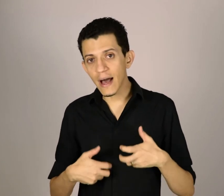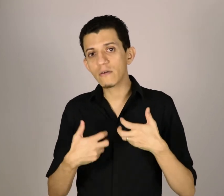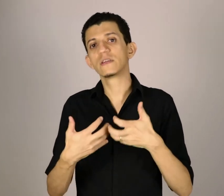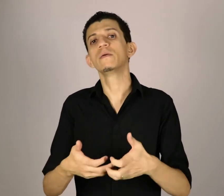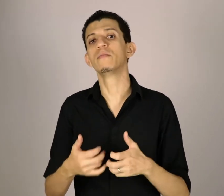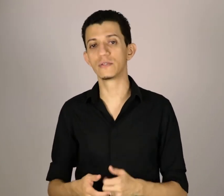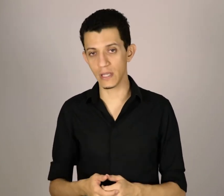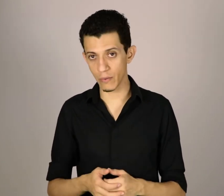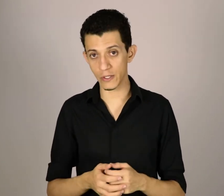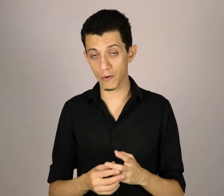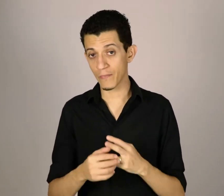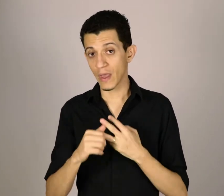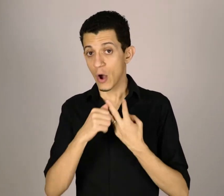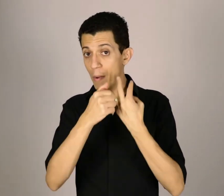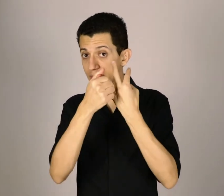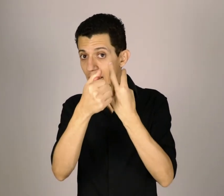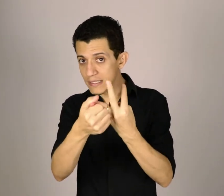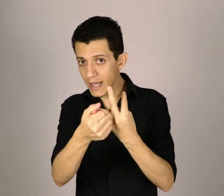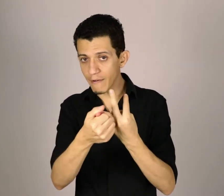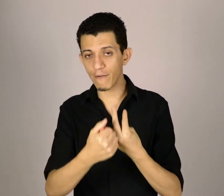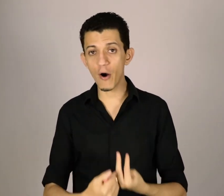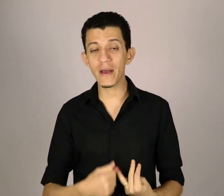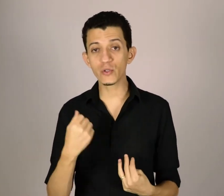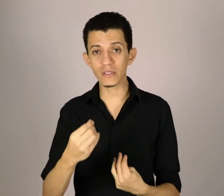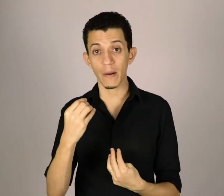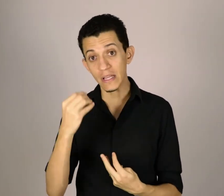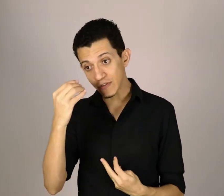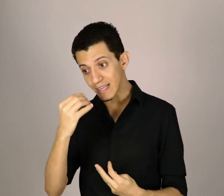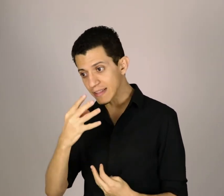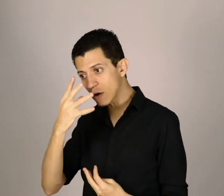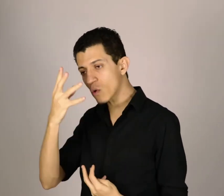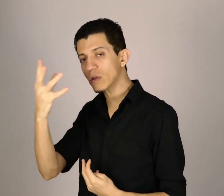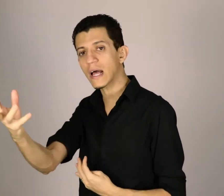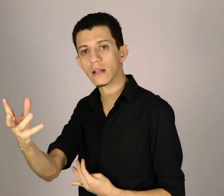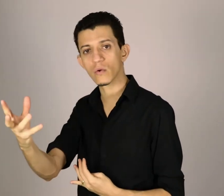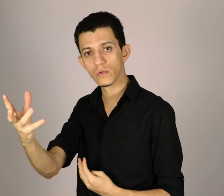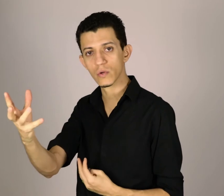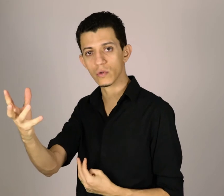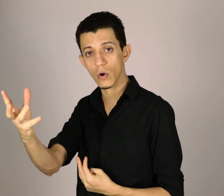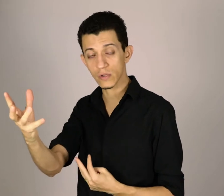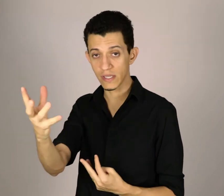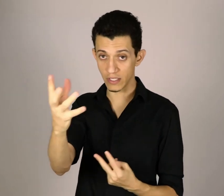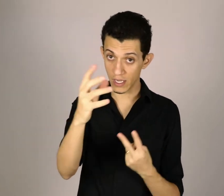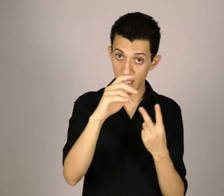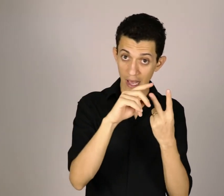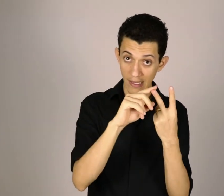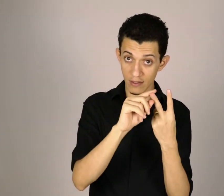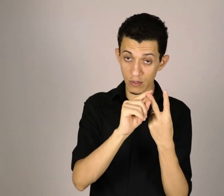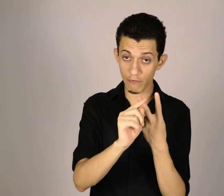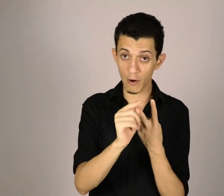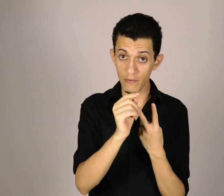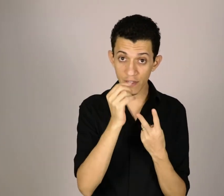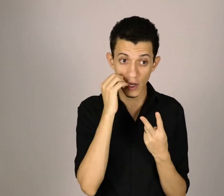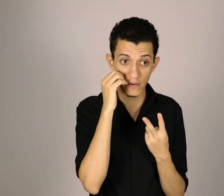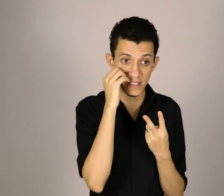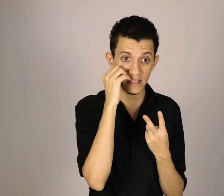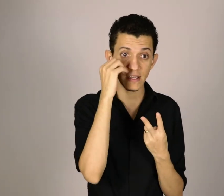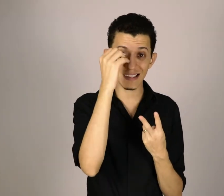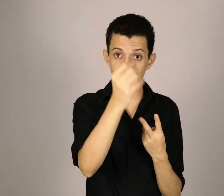o seu input linguístico. Uma terceira forma é justamente você tendo contato com o surdo, ou seja, a segunda forma foi só você estar